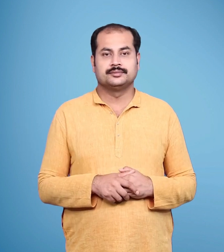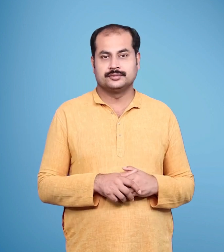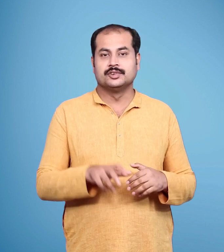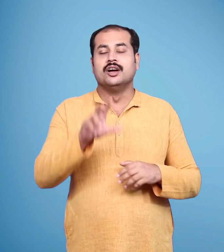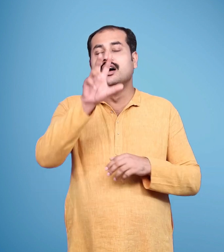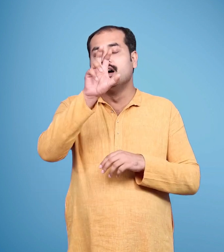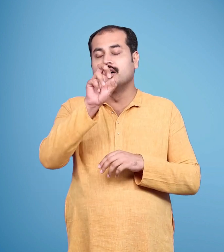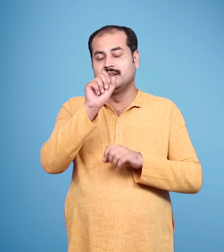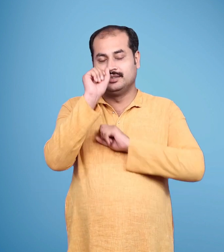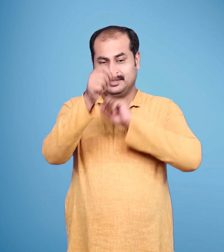नगर पहुंचते ही